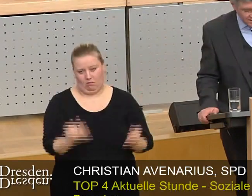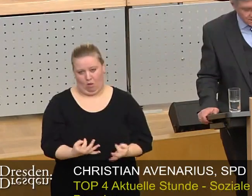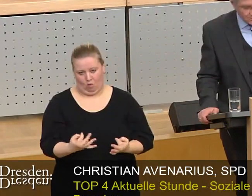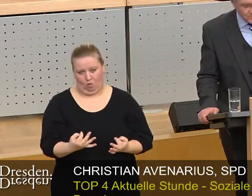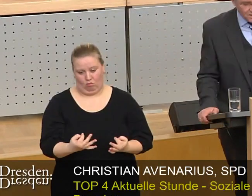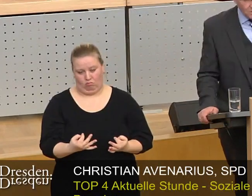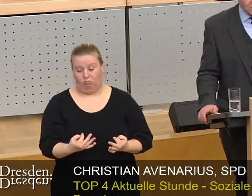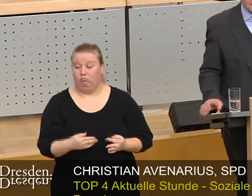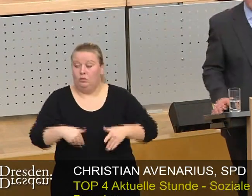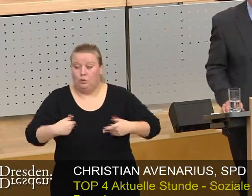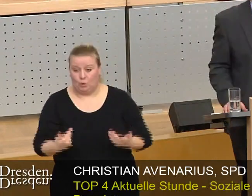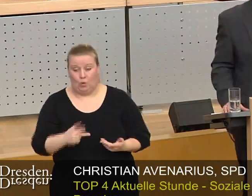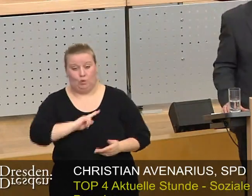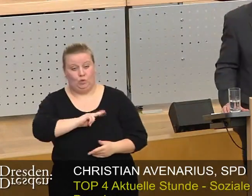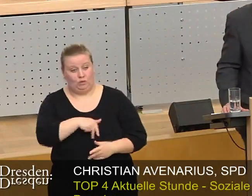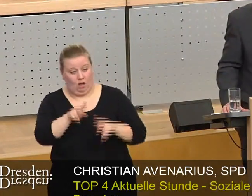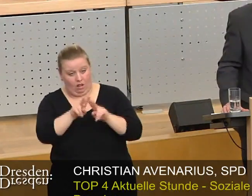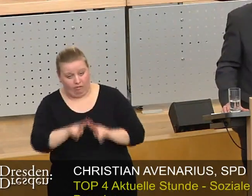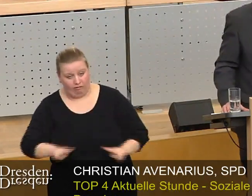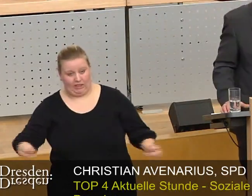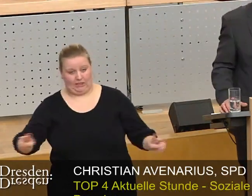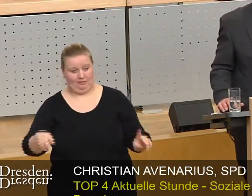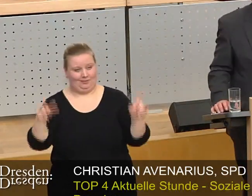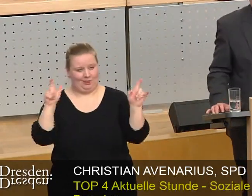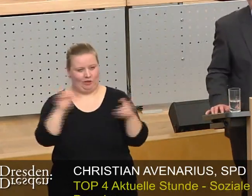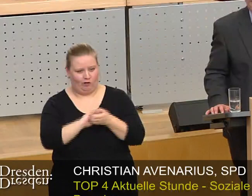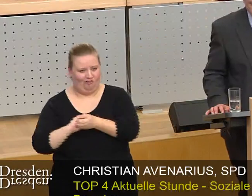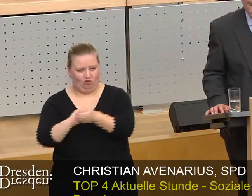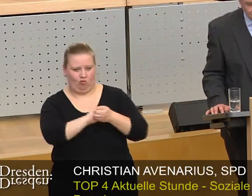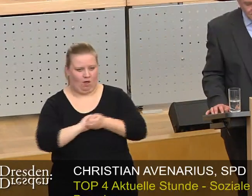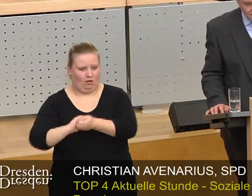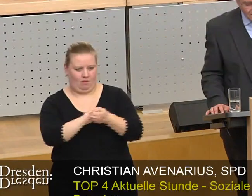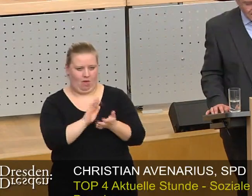sozialen Frieden und den gesellschaftlichen Zusammenhalt zu wahren.